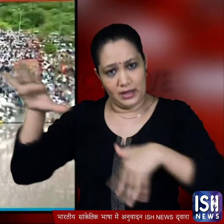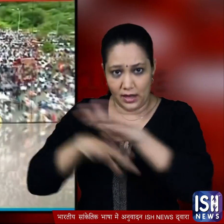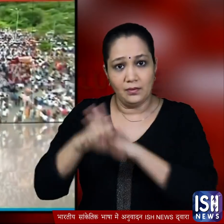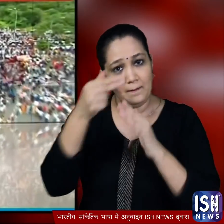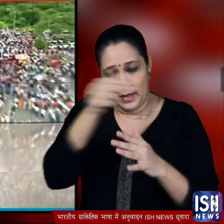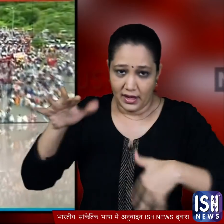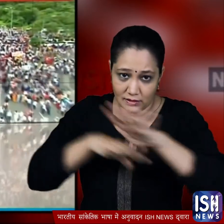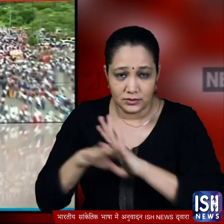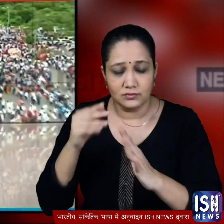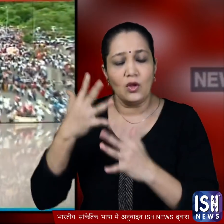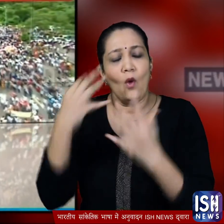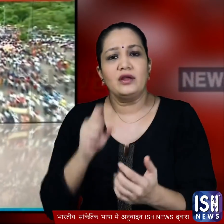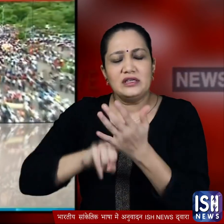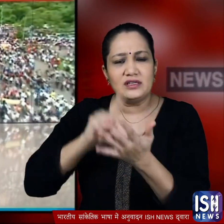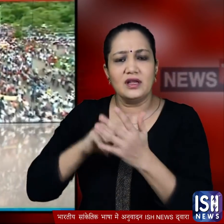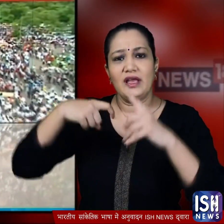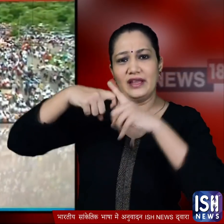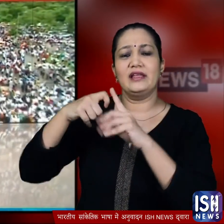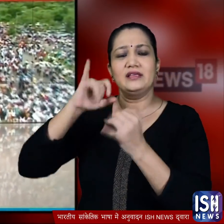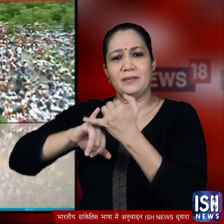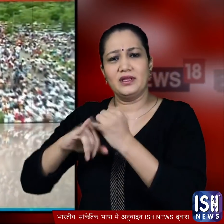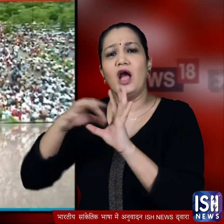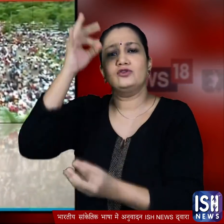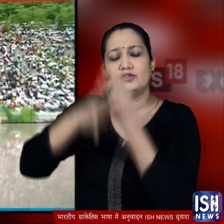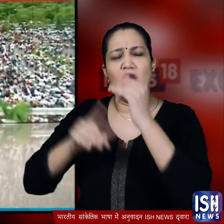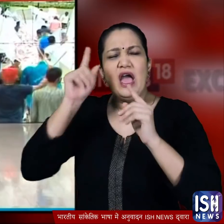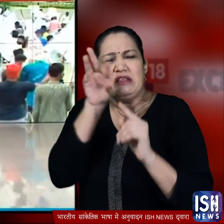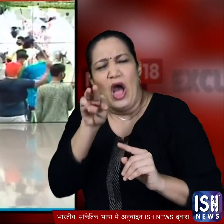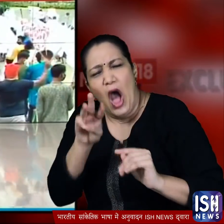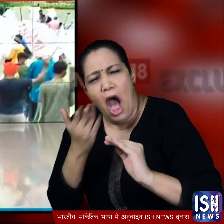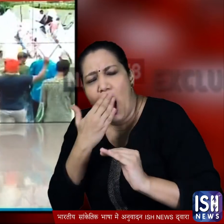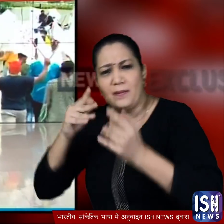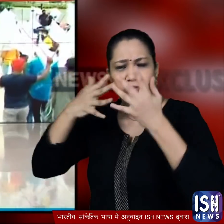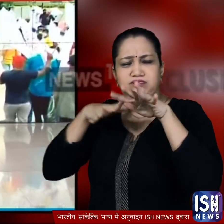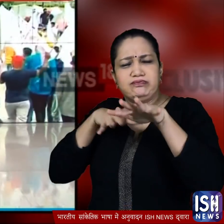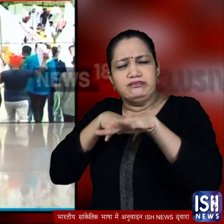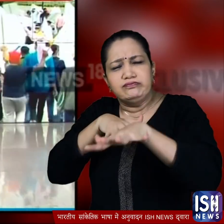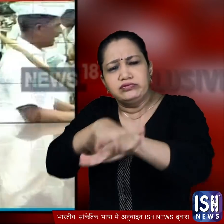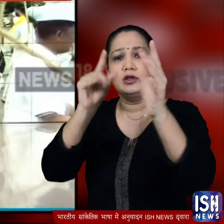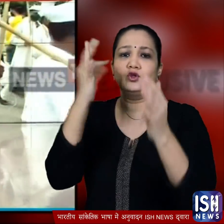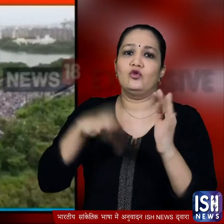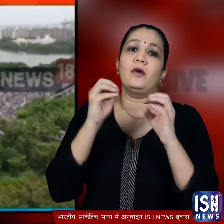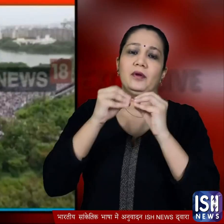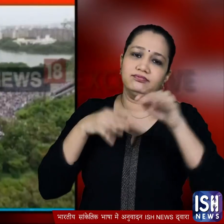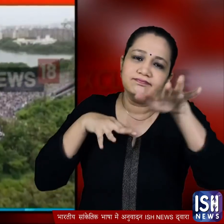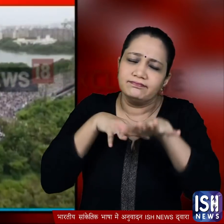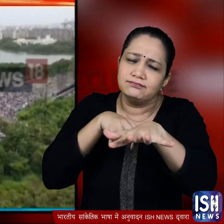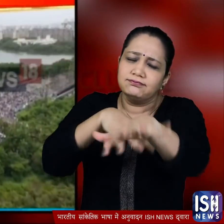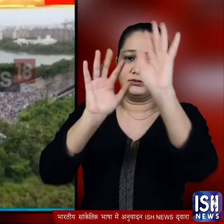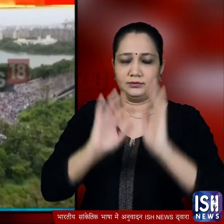की मांग करते हुए कृती समिती नाम के संगठन के हजारों कारेकरताओं ने नवी मुंबई की तरफ कूच किया और वहां